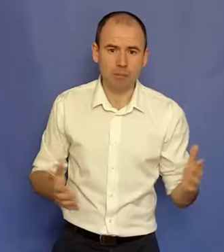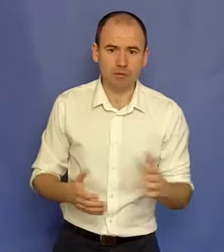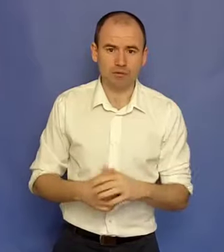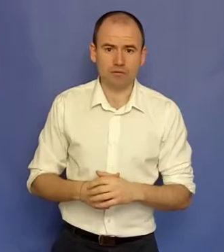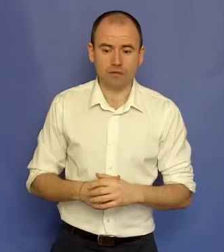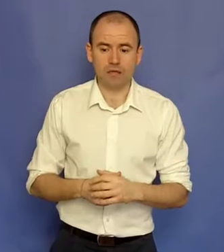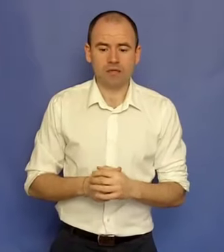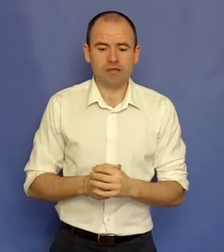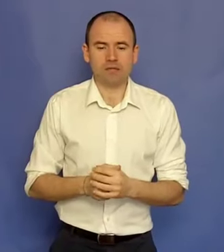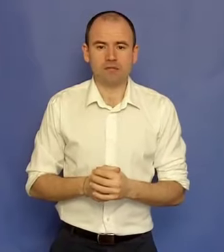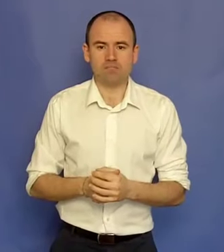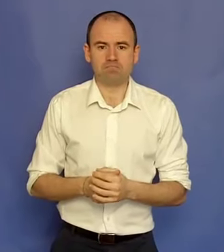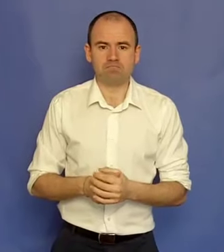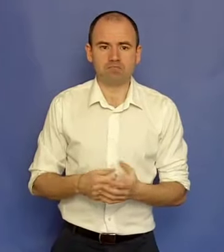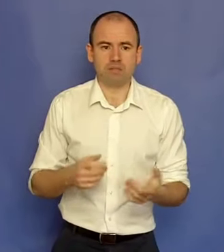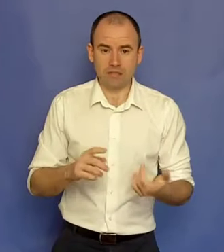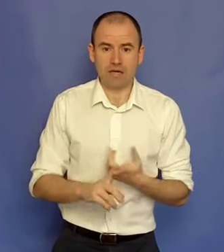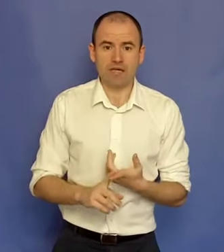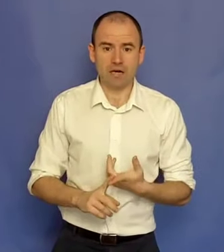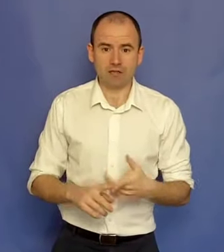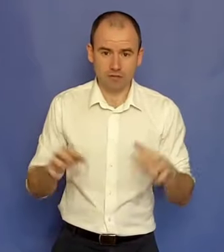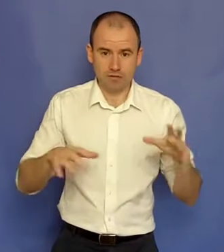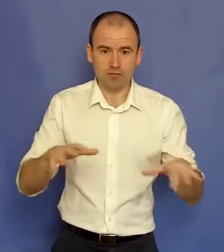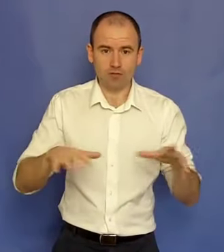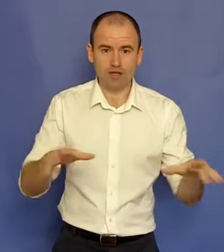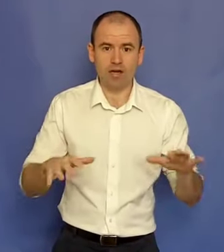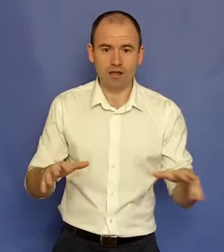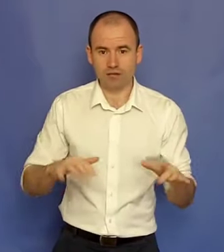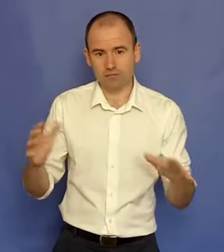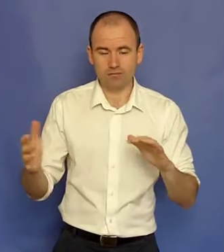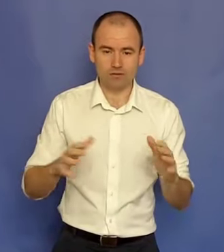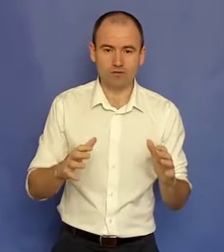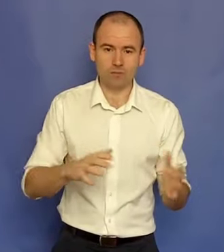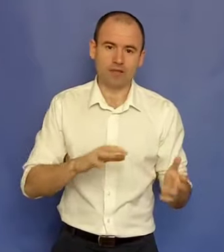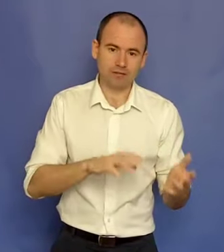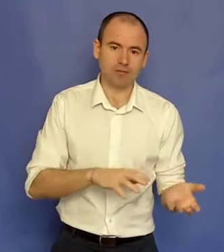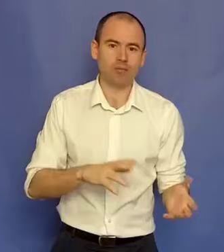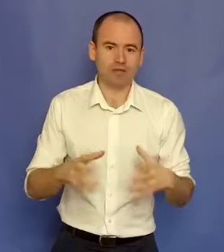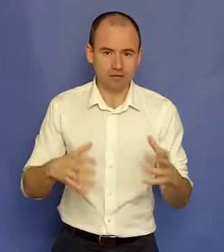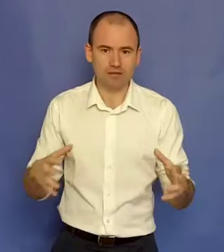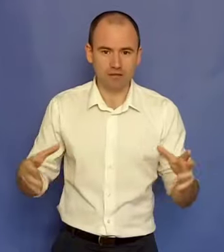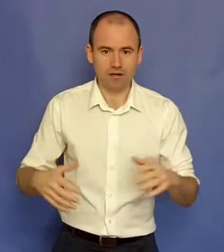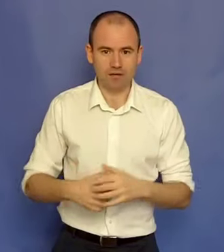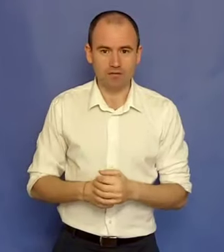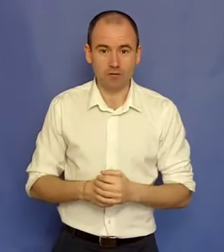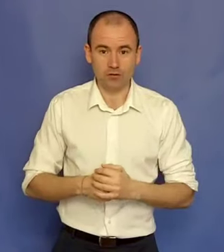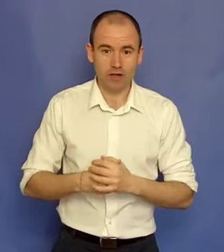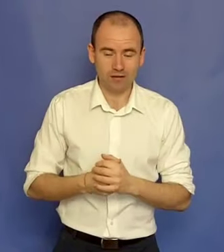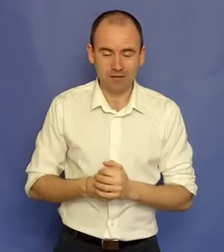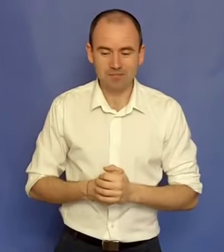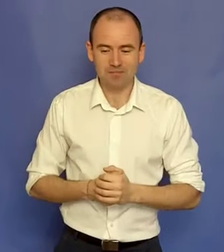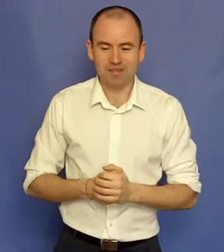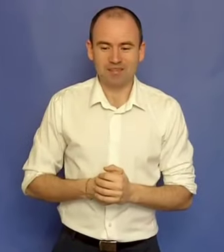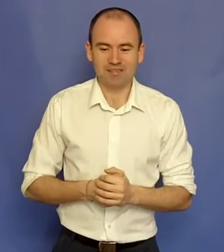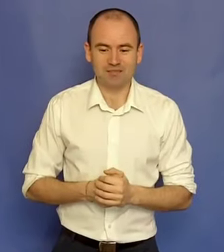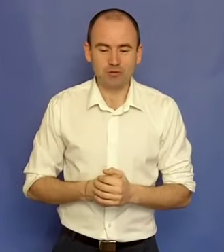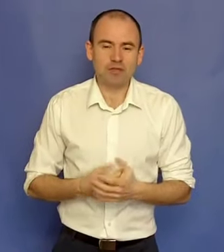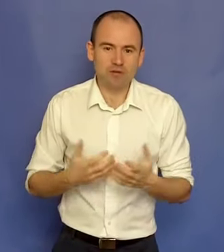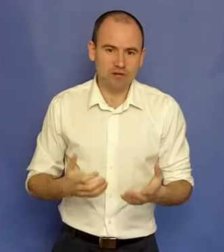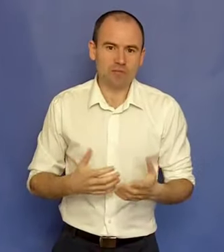apă, da? Când era iarnă și se făcea floșcheala aia, când zăpada se topea, dar încă era floșcheală, tot timpul eram